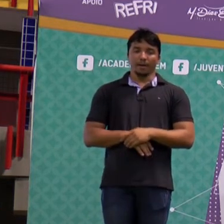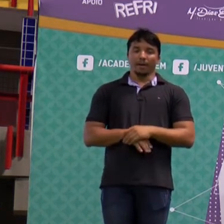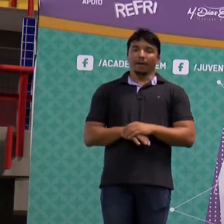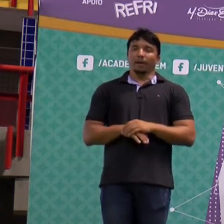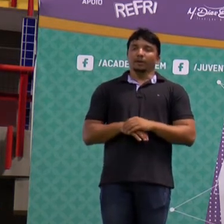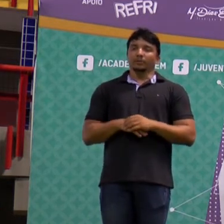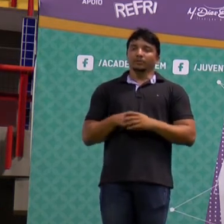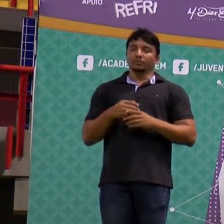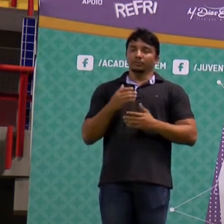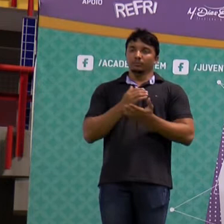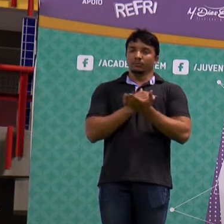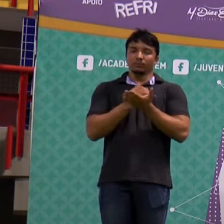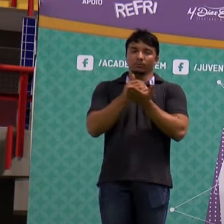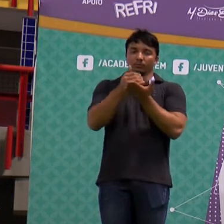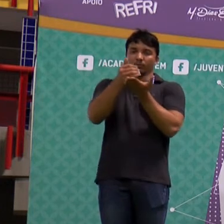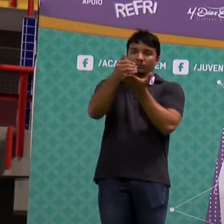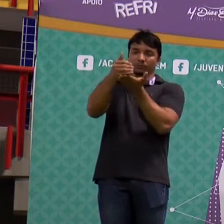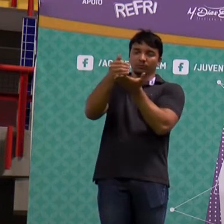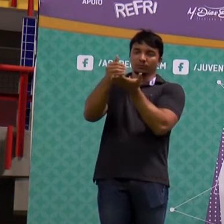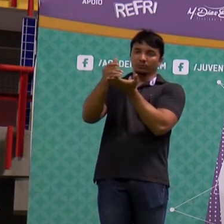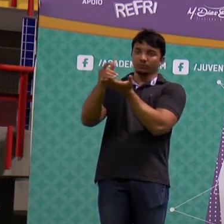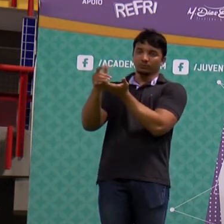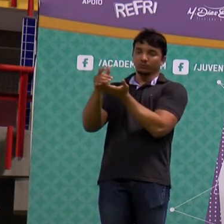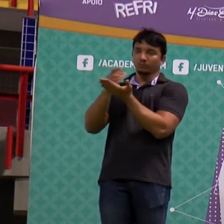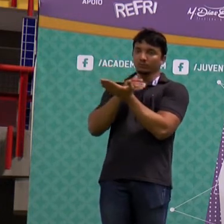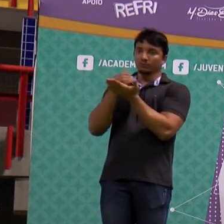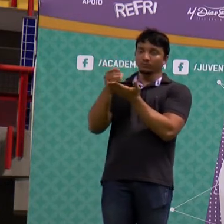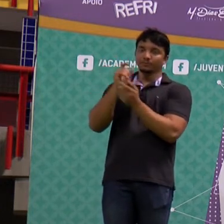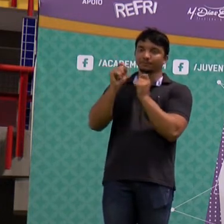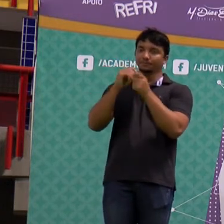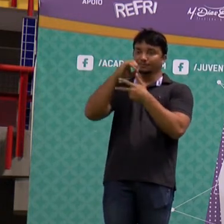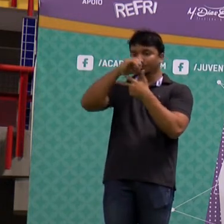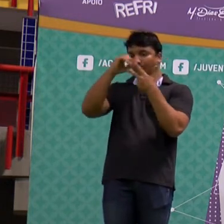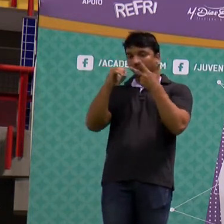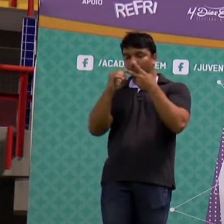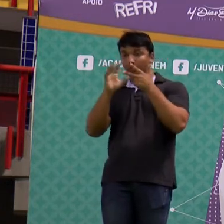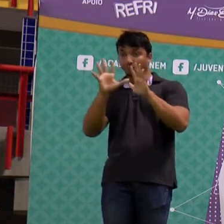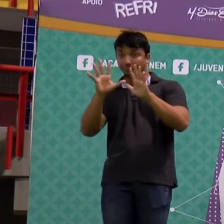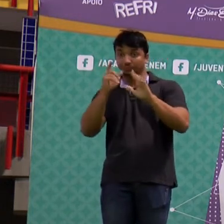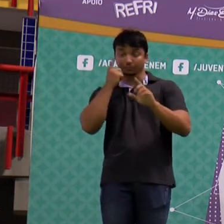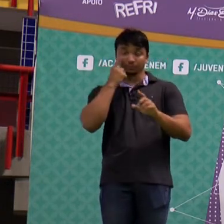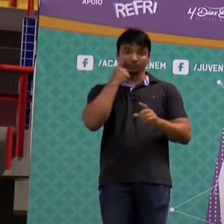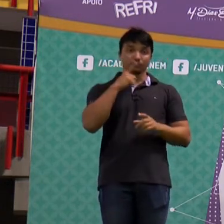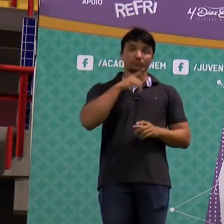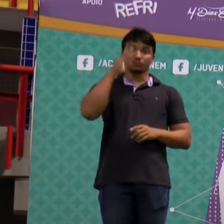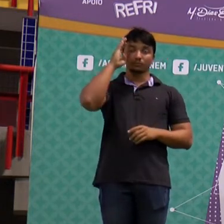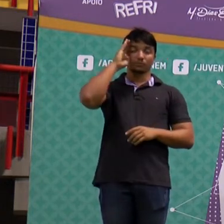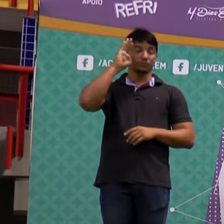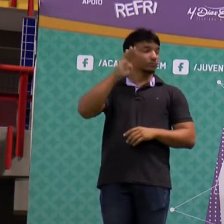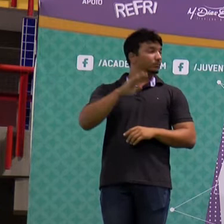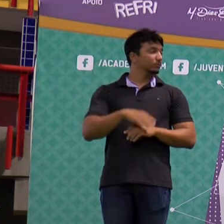para começo de história, quando a gente dá uma olhadinha na ideia do Enem, os principais...